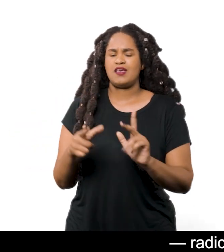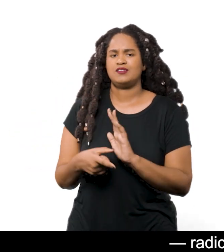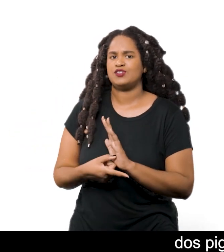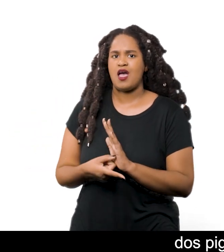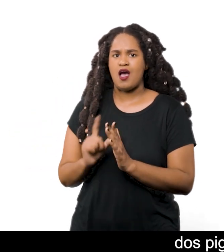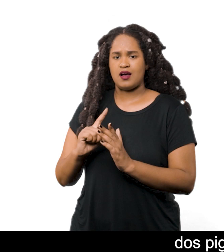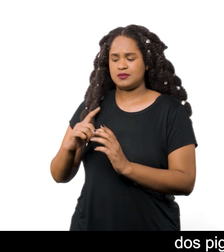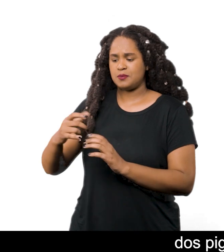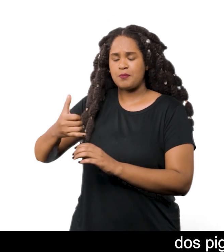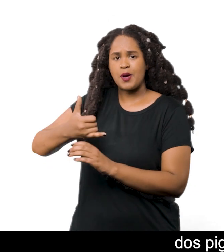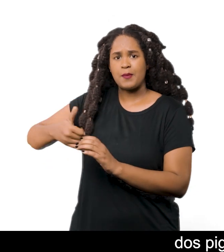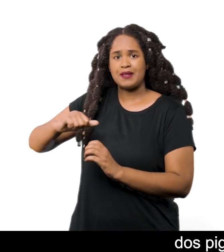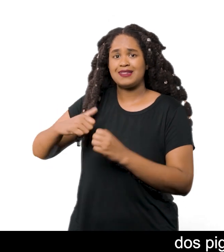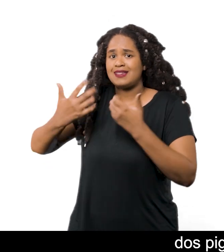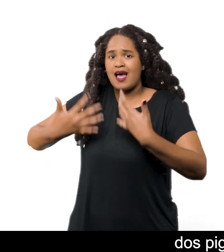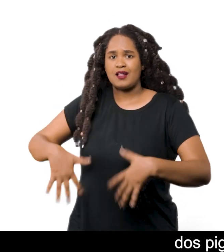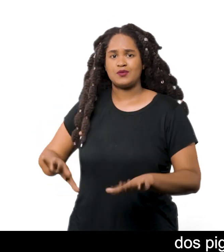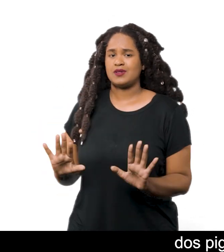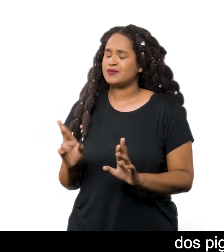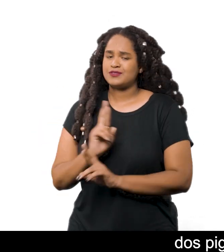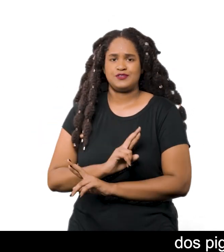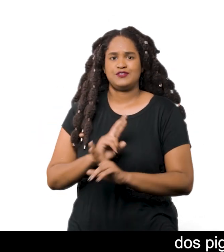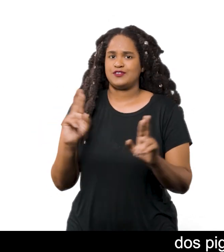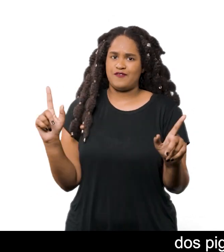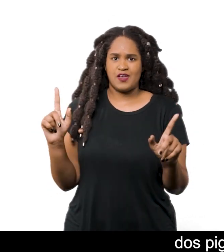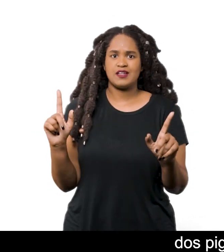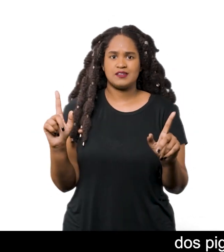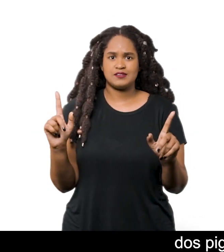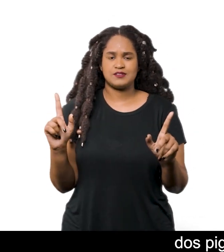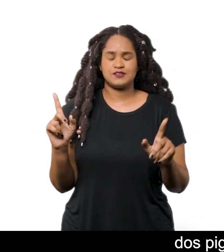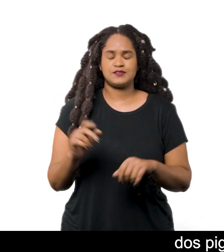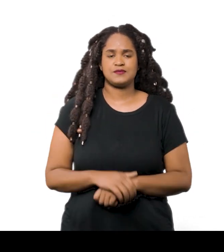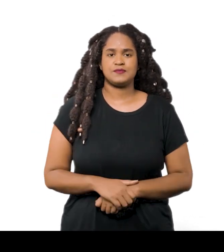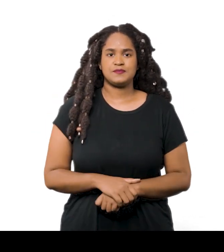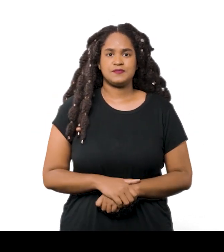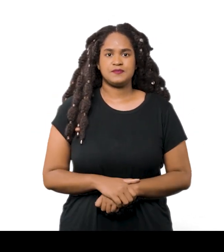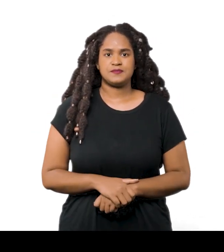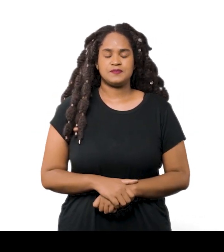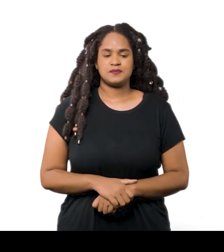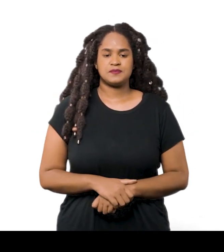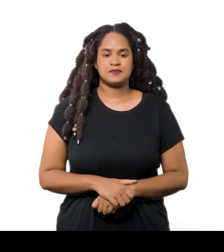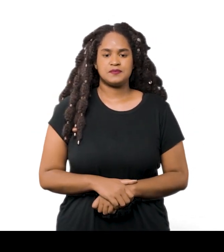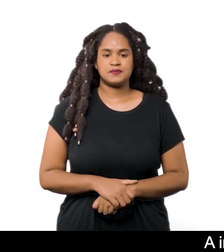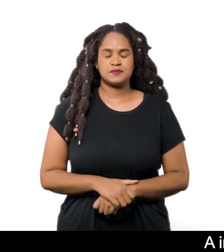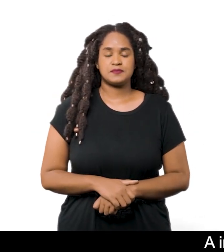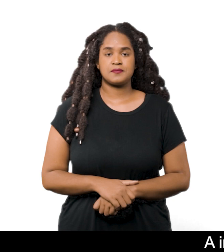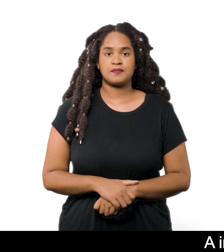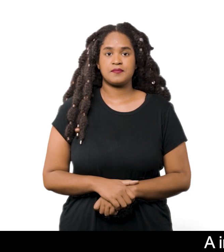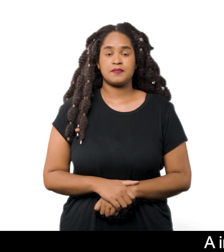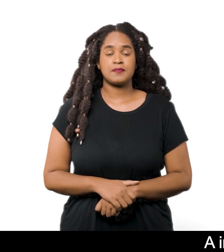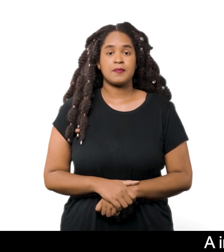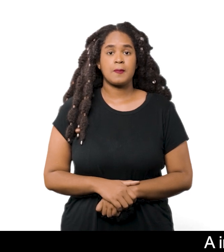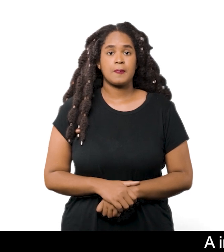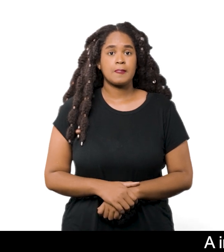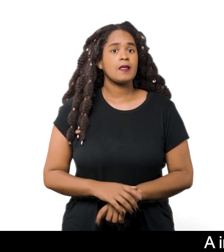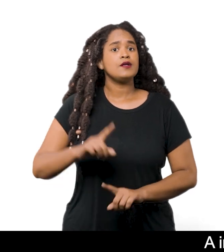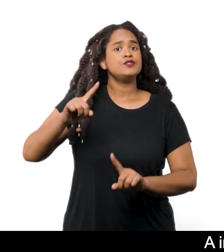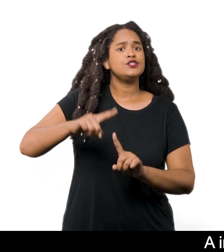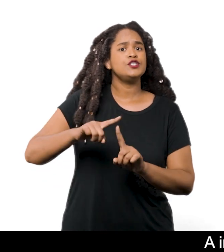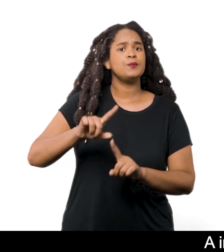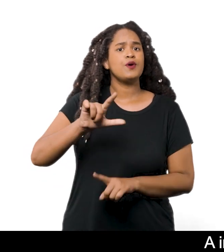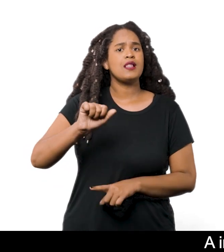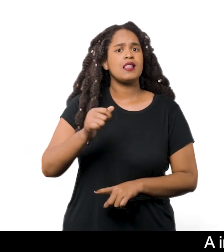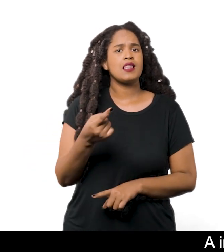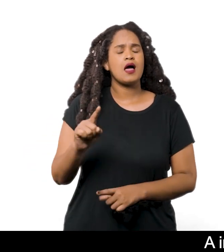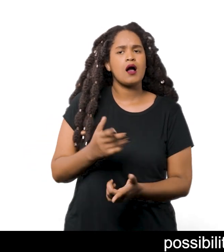terrosos dos pigmentos naturais Anteriormente utilizados pelos Navarro A incorporação desse tipo de lã